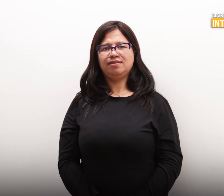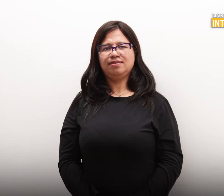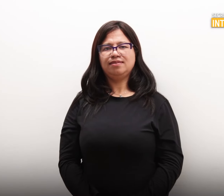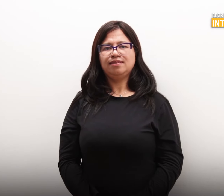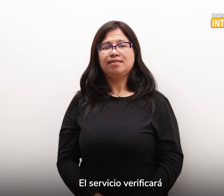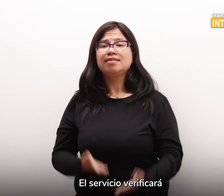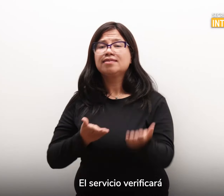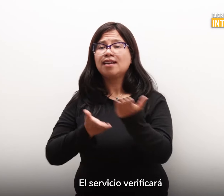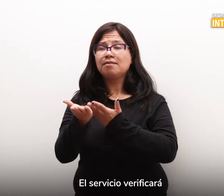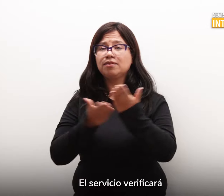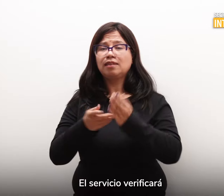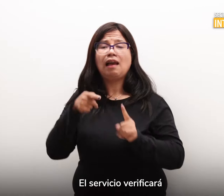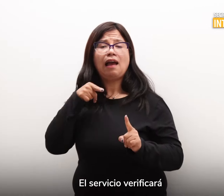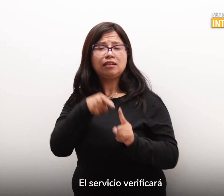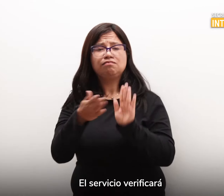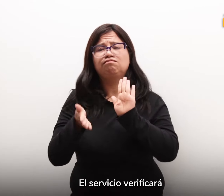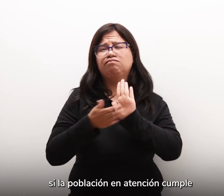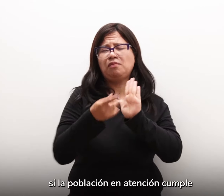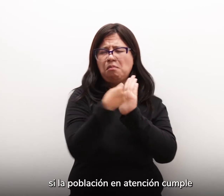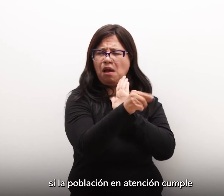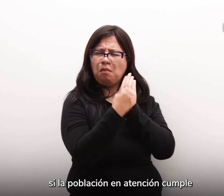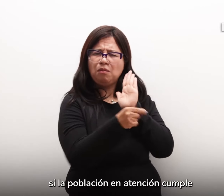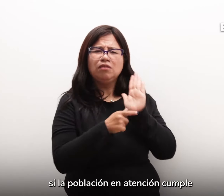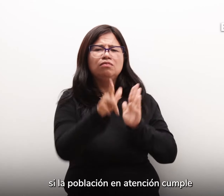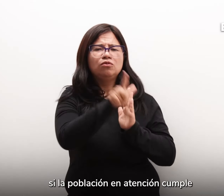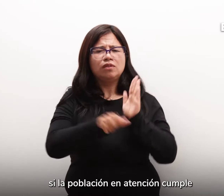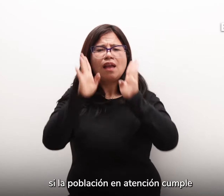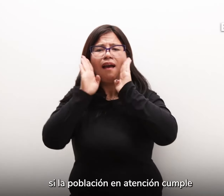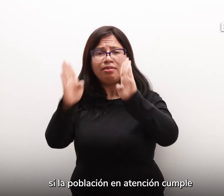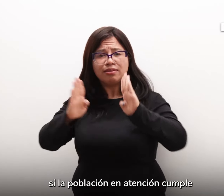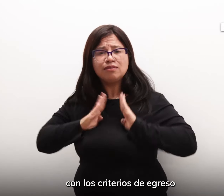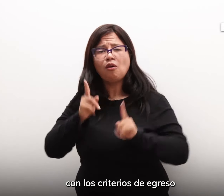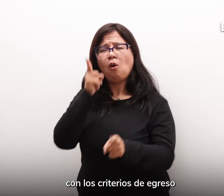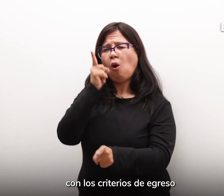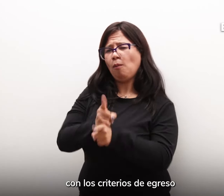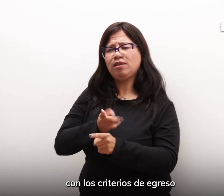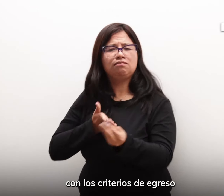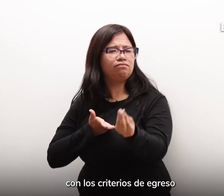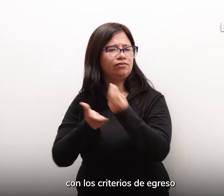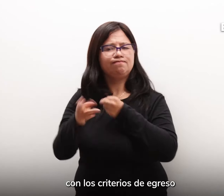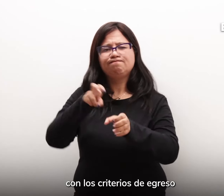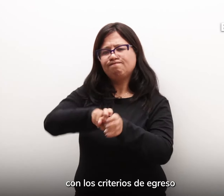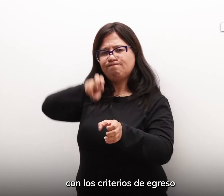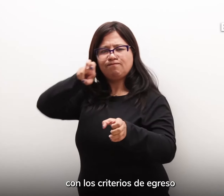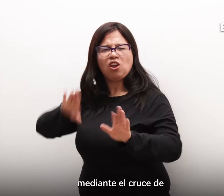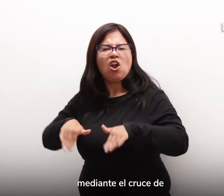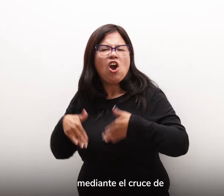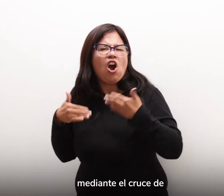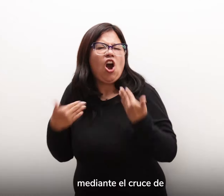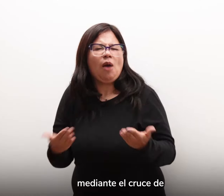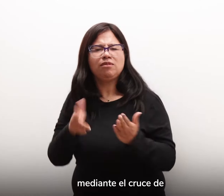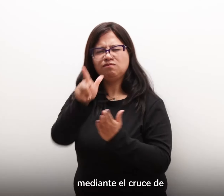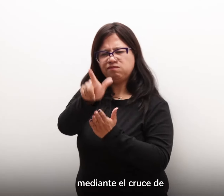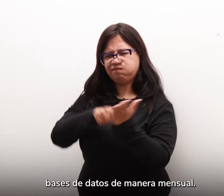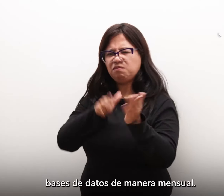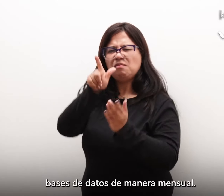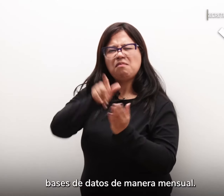El servicio verificará si la población en atención cumple con los criterios de egreso Mediante el cruce de bases de